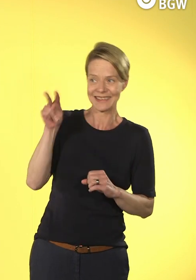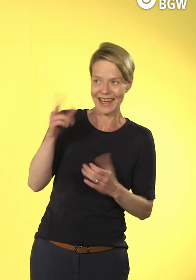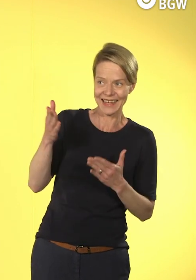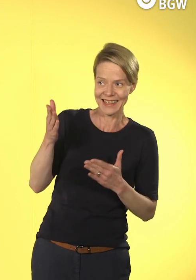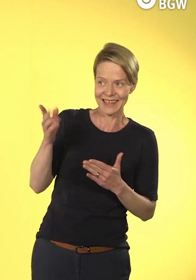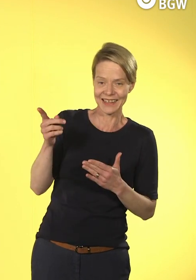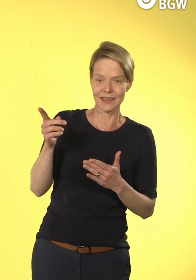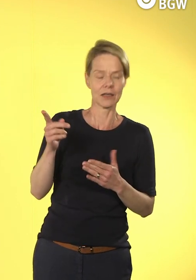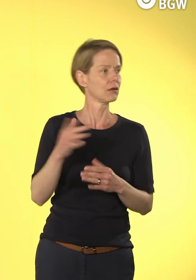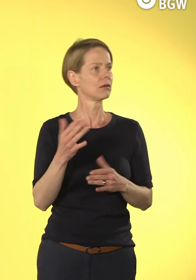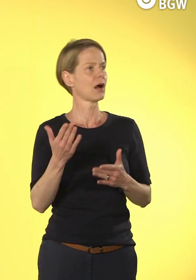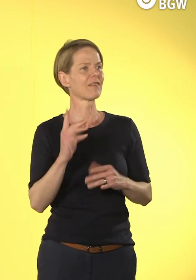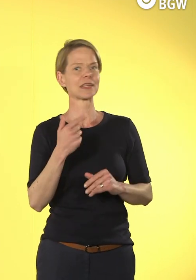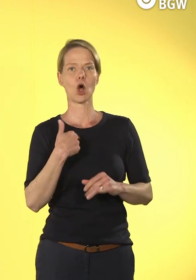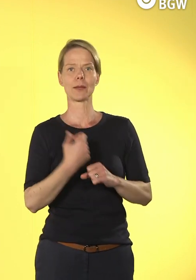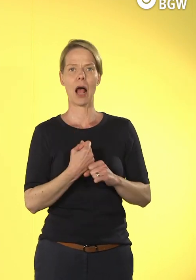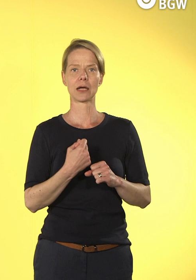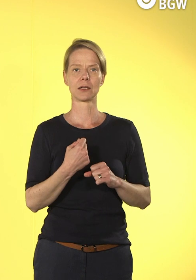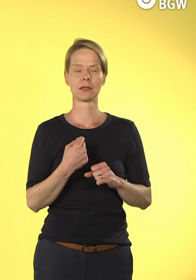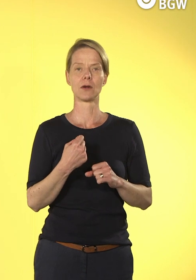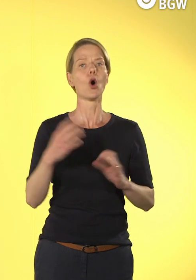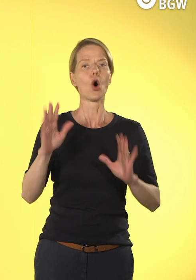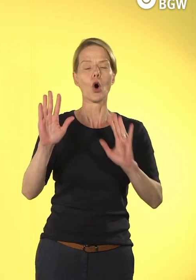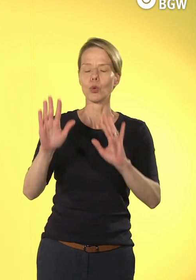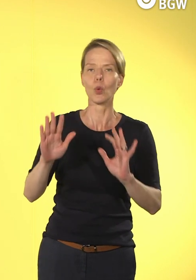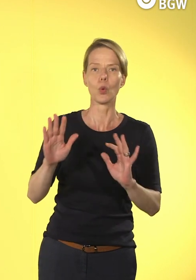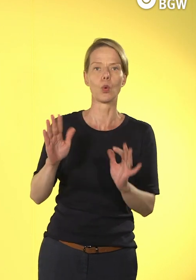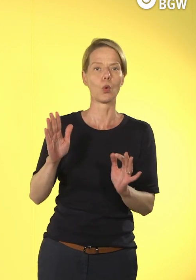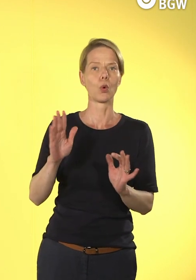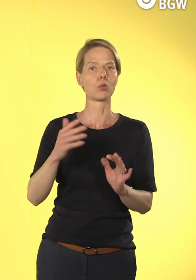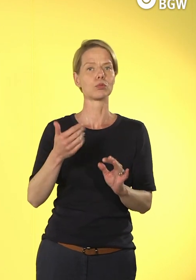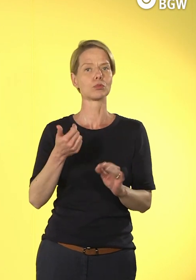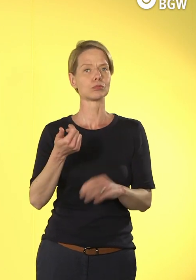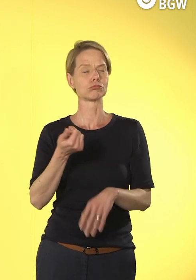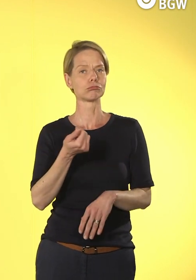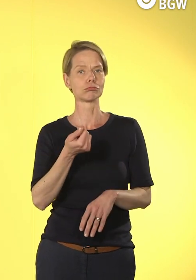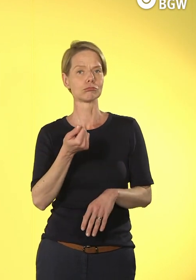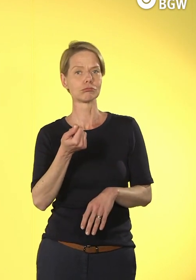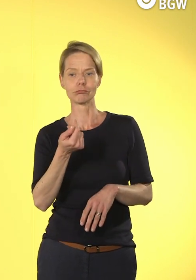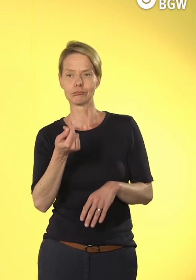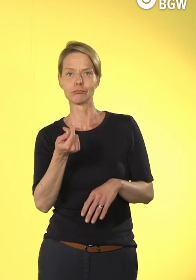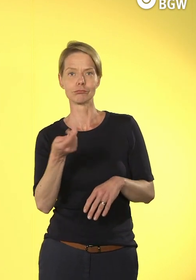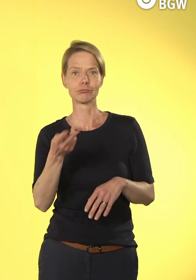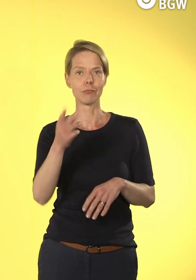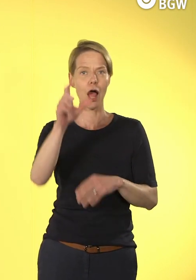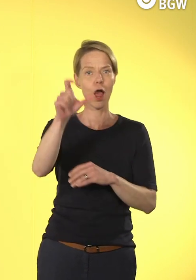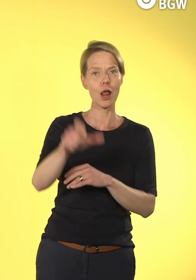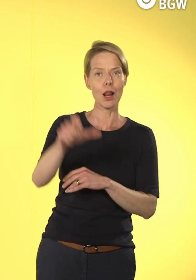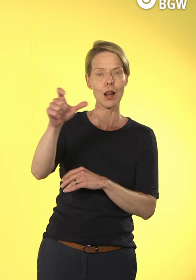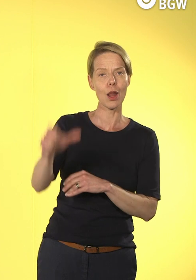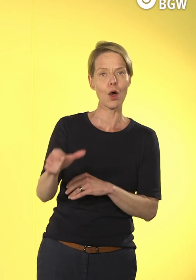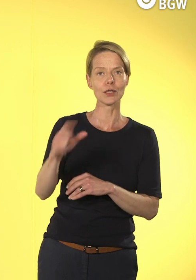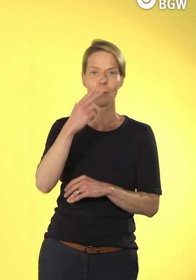Was soll ich jetzt tun? Einfach mal vielleicht einzelne Teilnehmende gucken, ob sich da welche melden